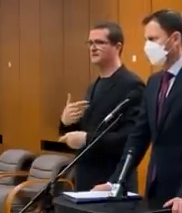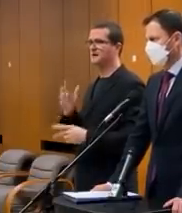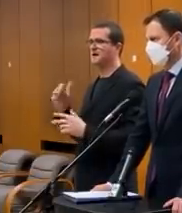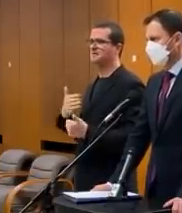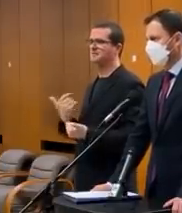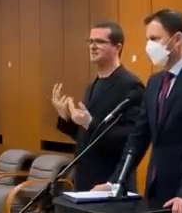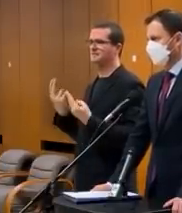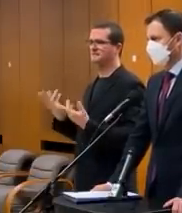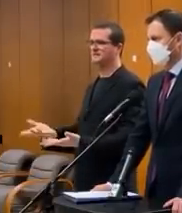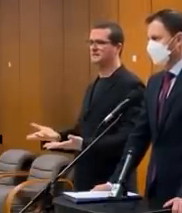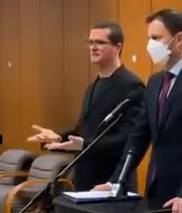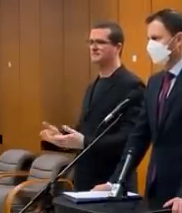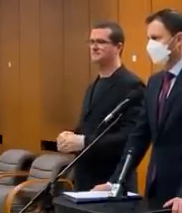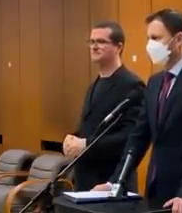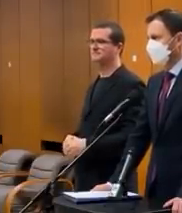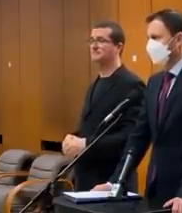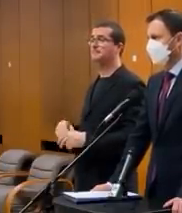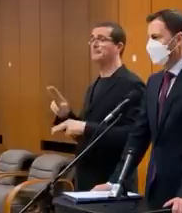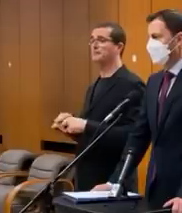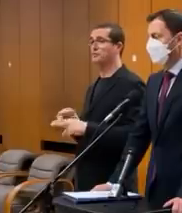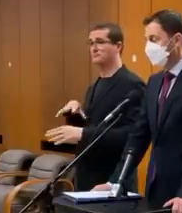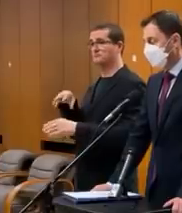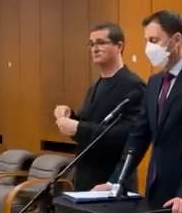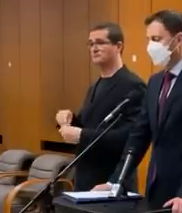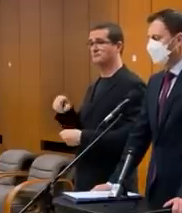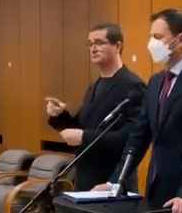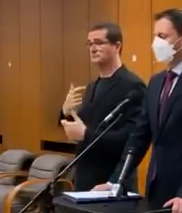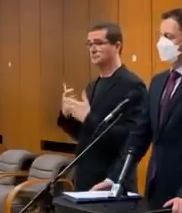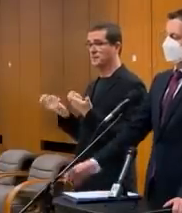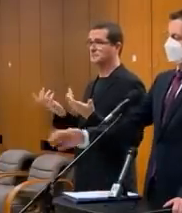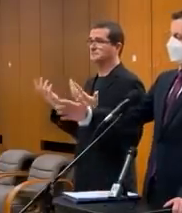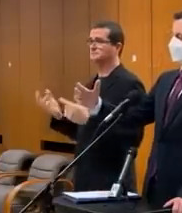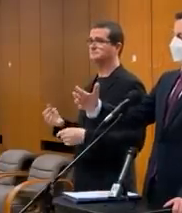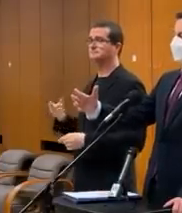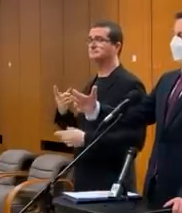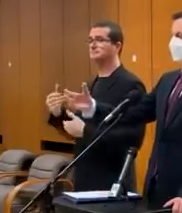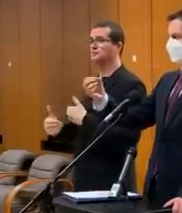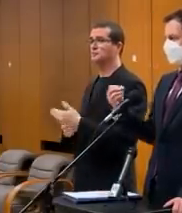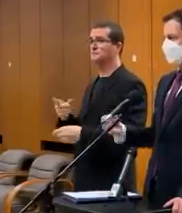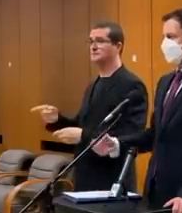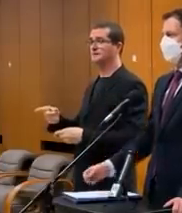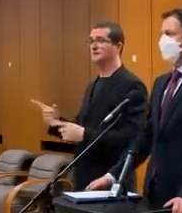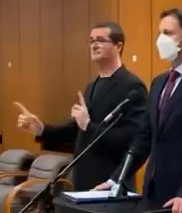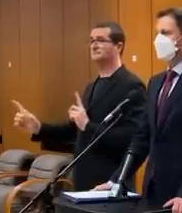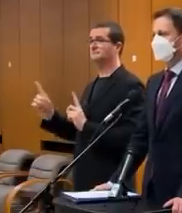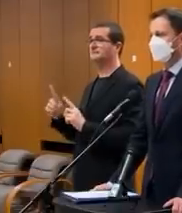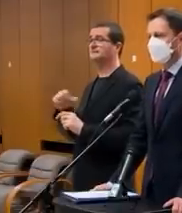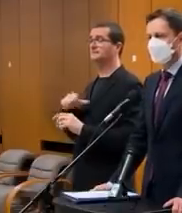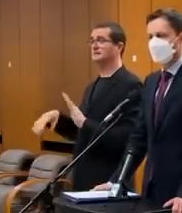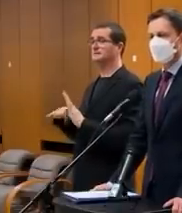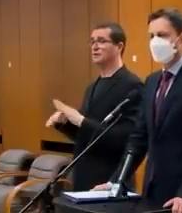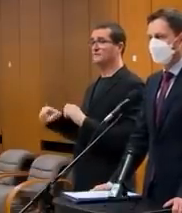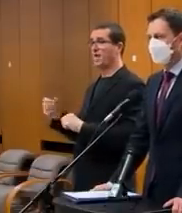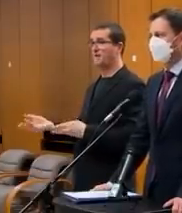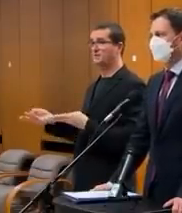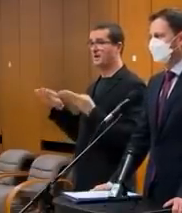to nepovažujem za nevyhnutné v tomto momente. Pojde sa nejakú potomnosť zapájať do nejakých... Samozrejme, aby ste rozumeli, ten proces je taký, že keď prichádza samotný zákon na